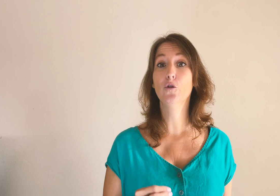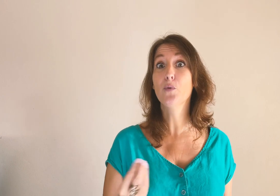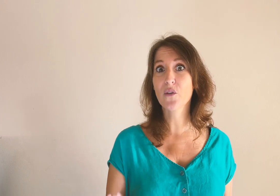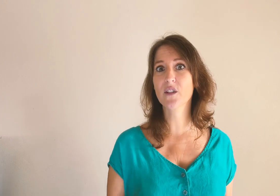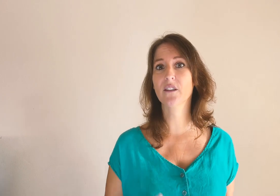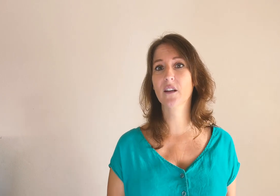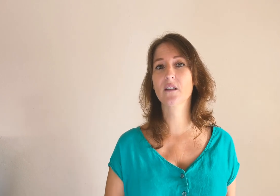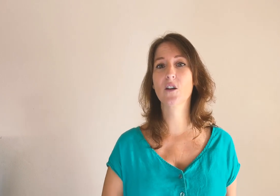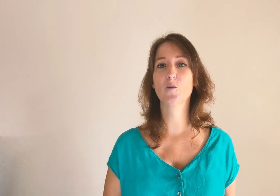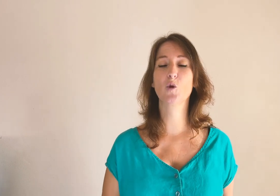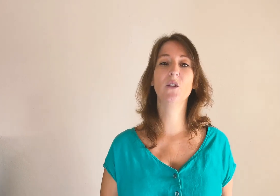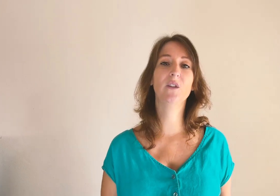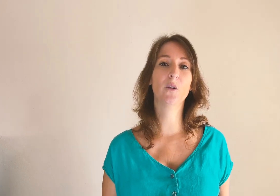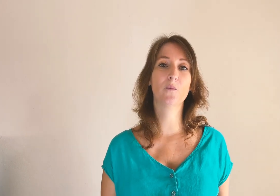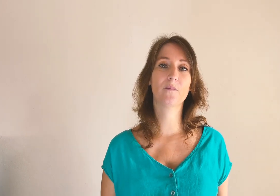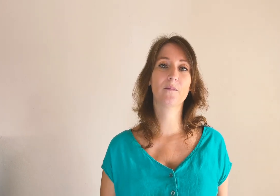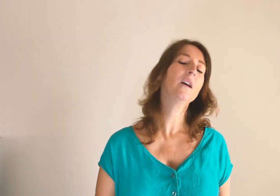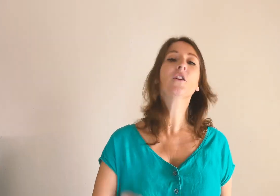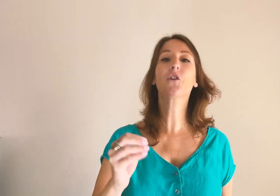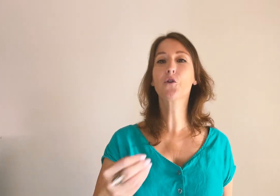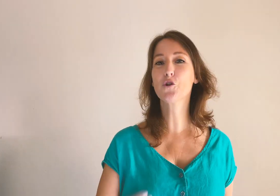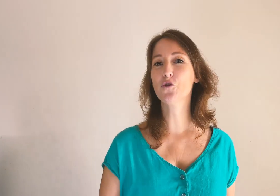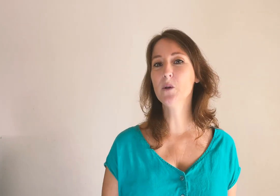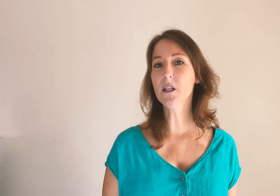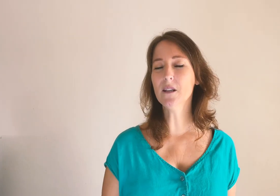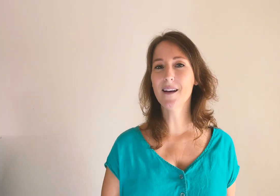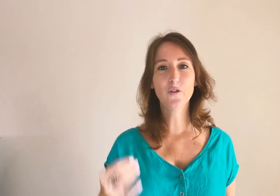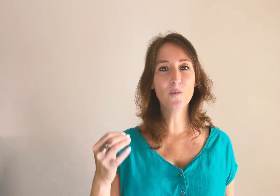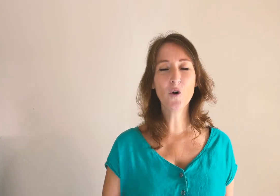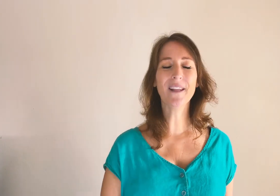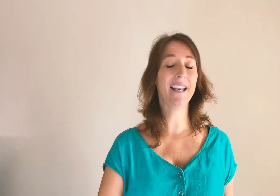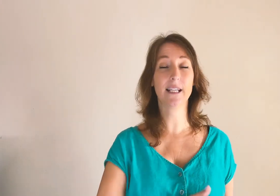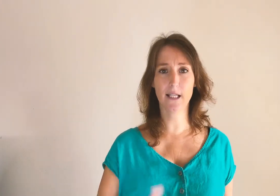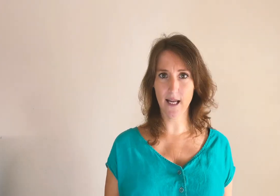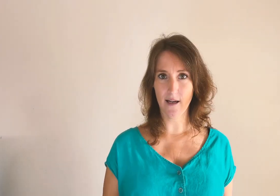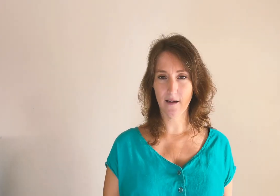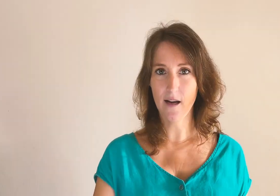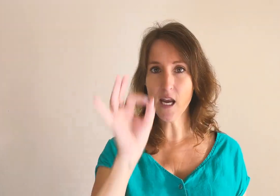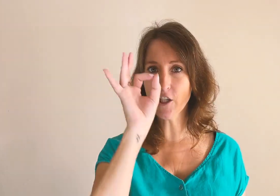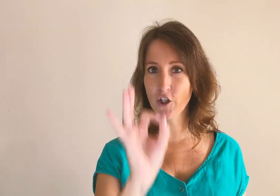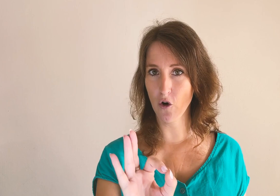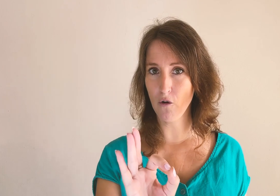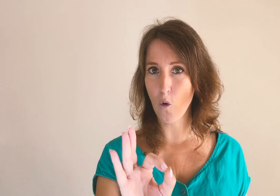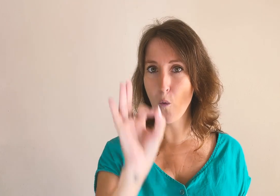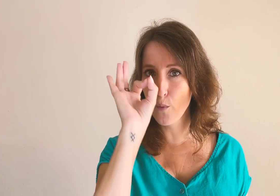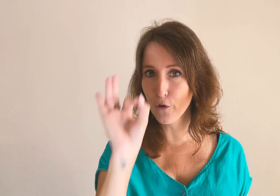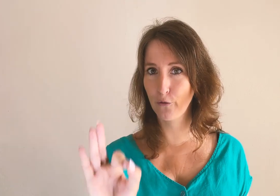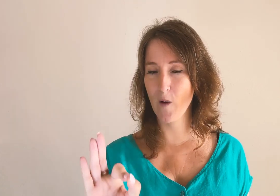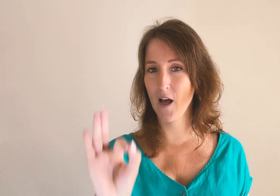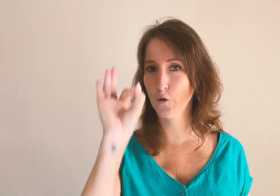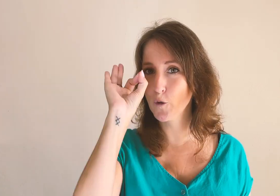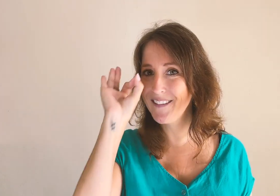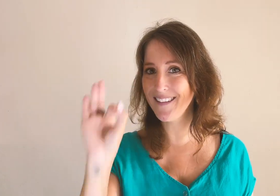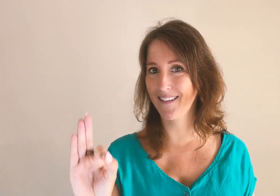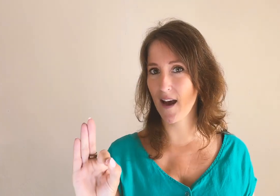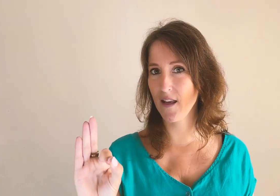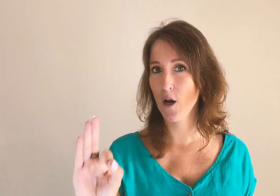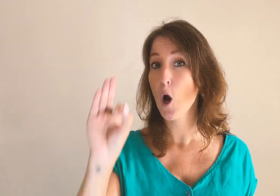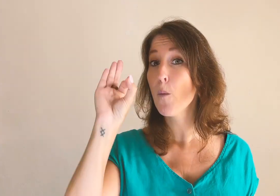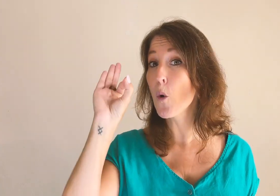deux pourraient vous intéresser comme sujet de vidéo. Sauf qu'aujourd'hui, la demande, elle est claire. Les gens ont besoin de détails pour